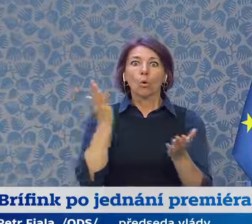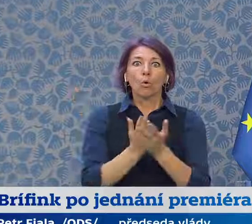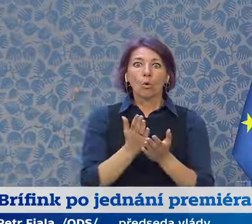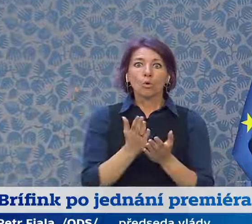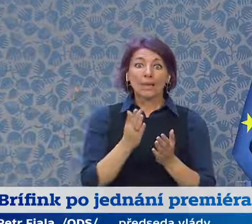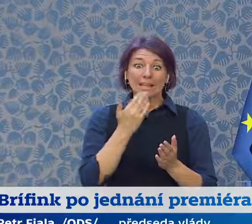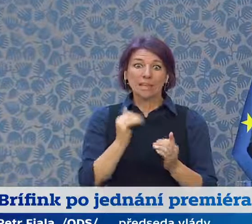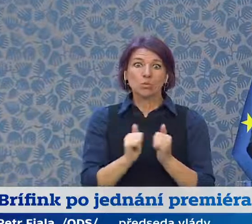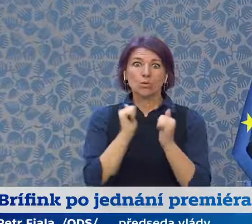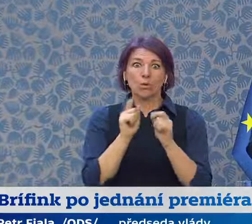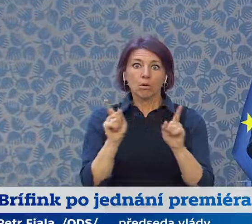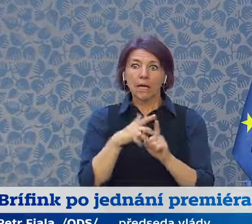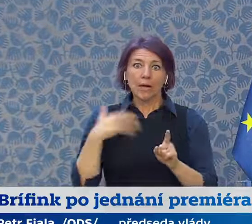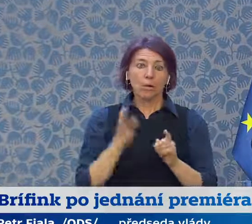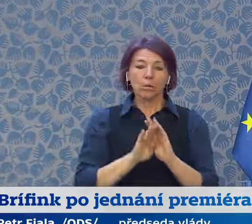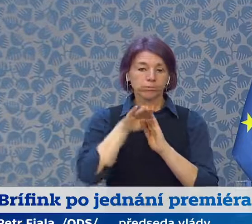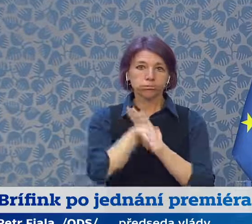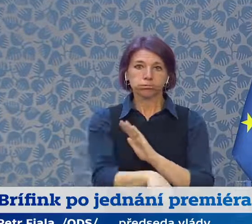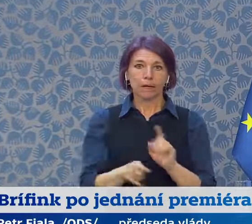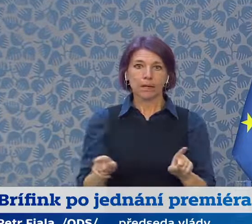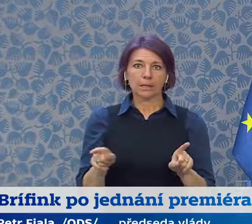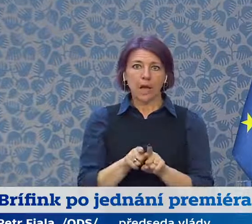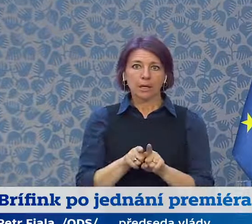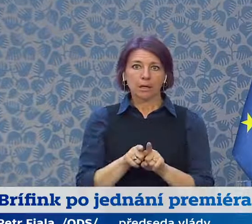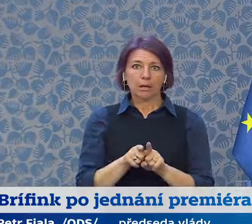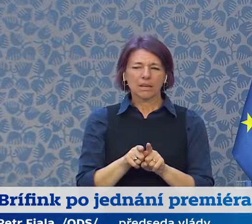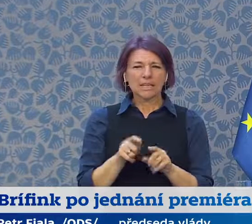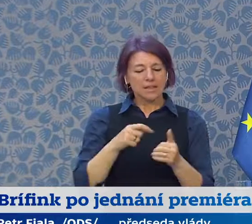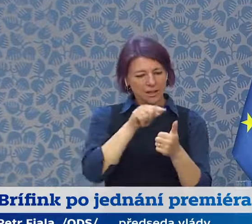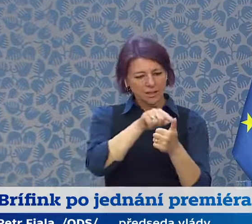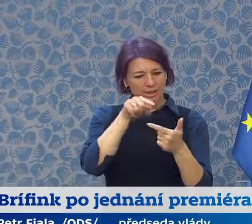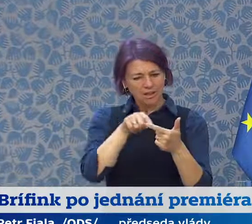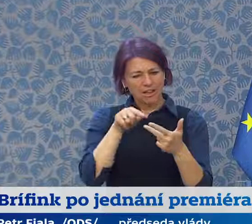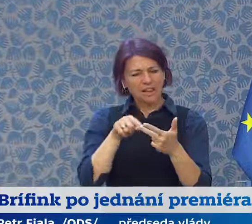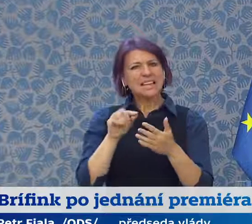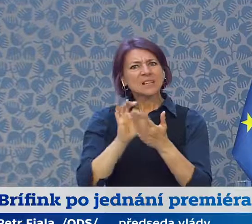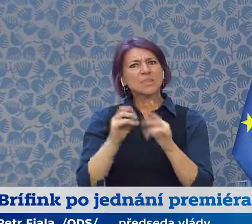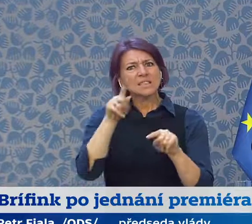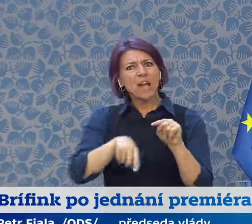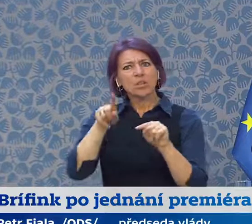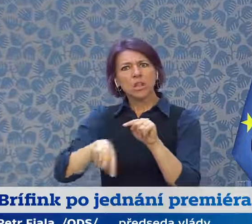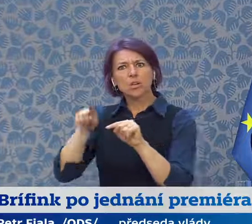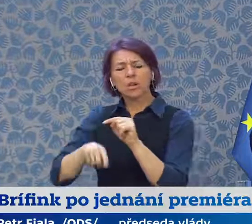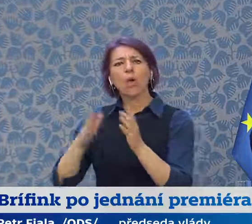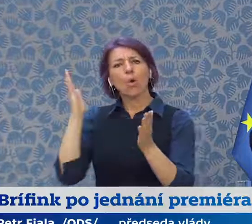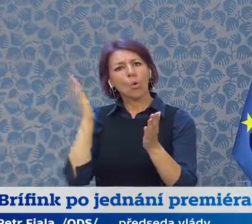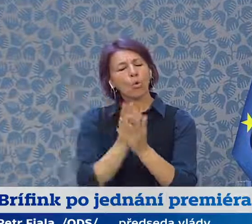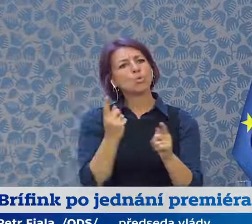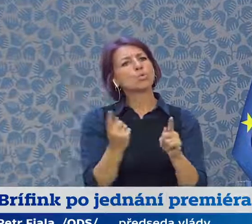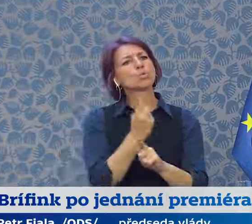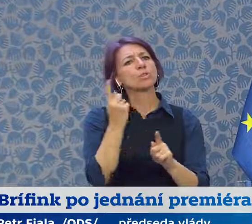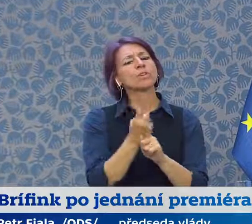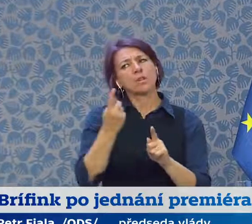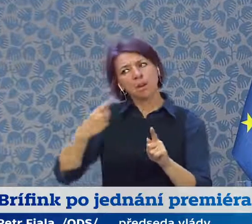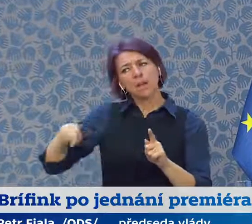nedostatečně ekonomicky připraveni. A to je taky ta ekonomická odolnost. My musíme pracovat na tom, abychom byli více